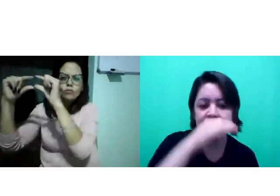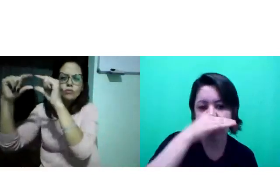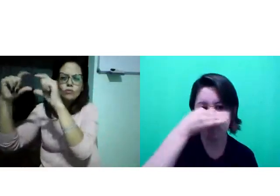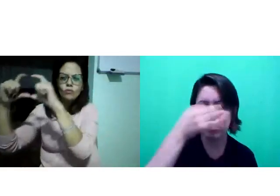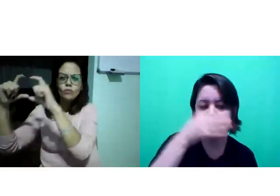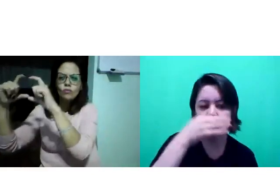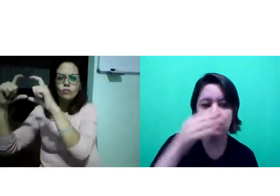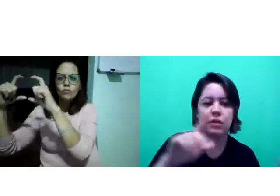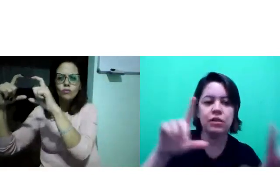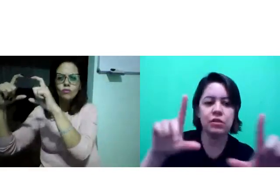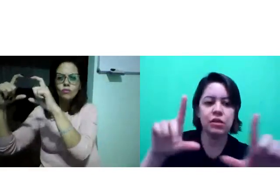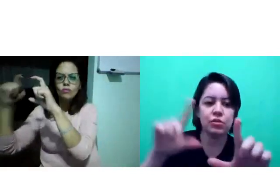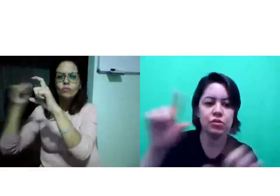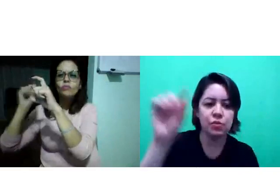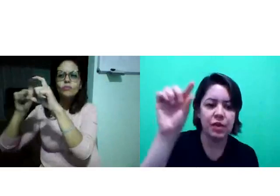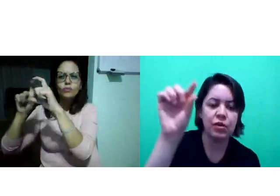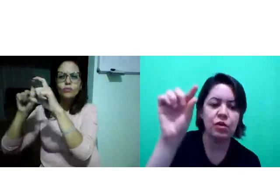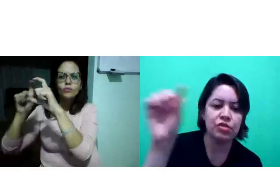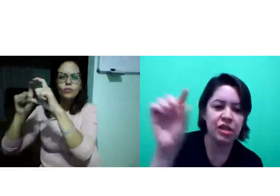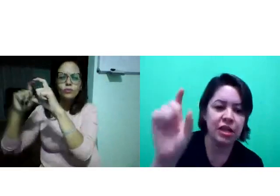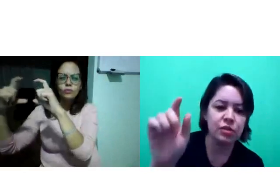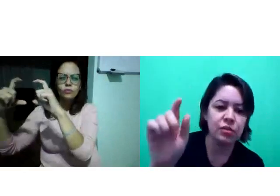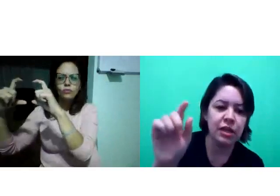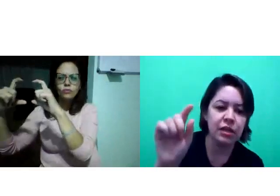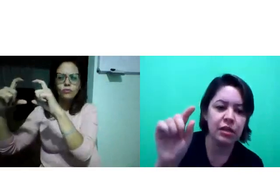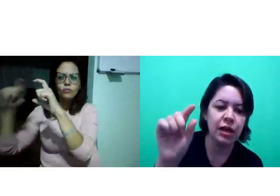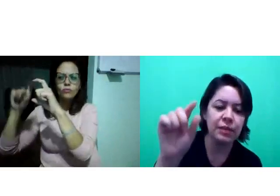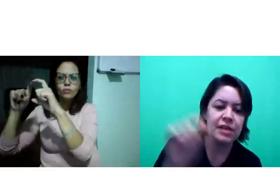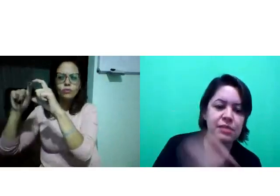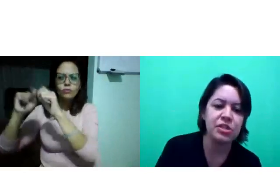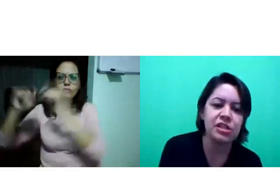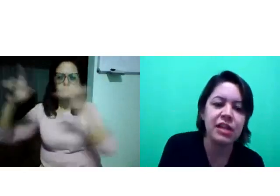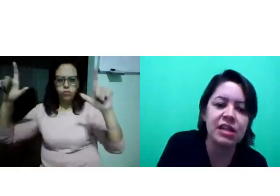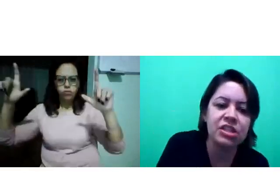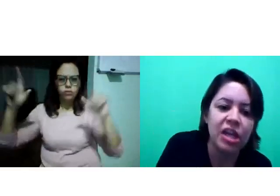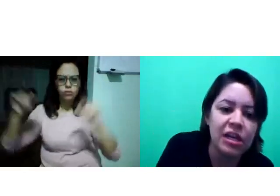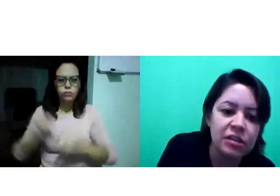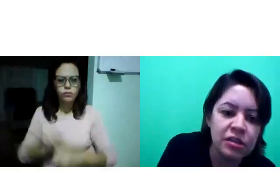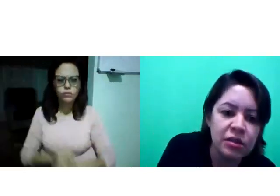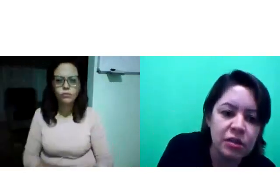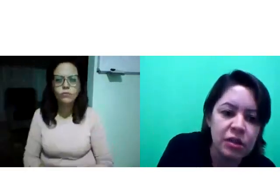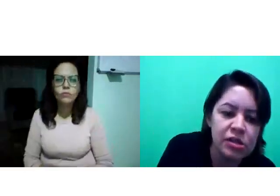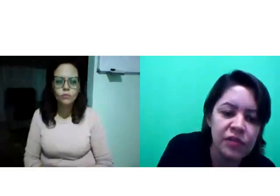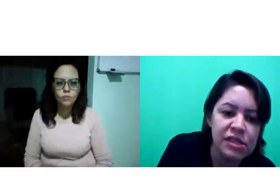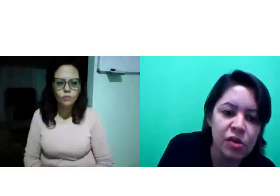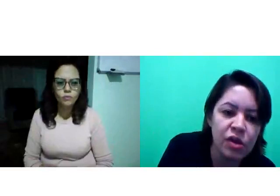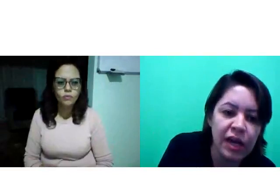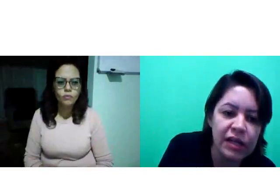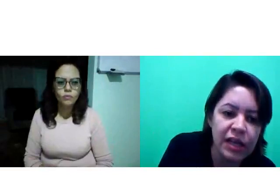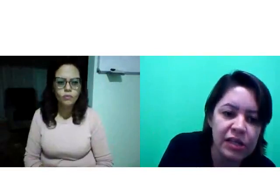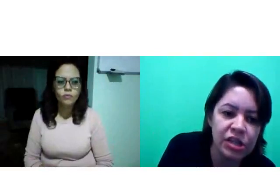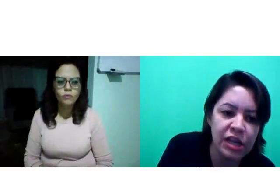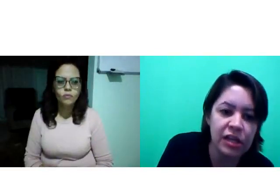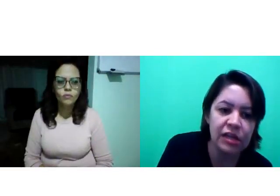percebam que no canto superior direito tem ali para expandir em tela cheia. É só vocês